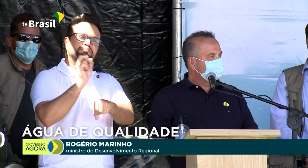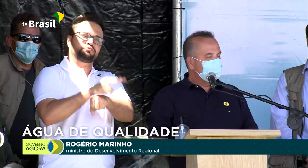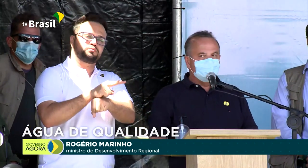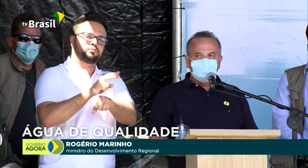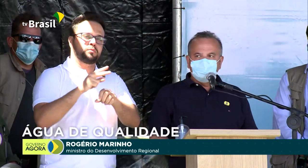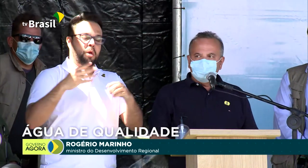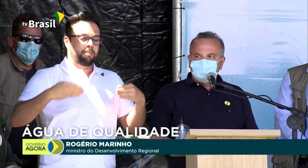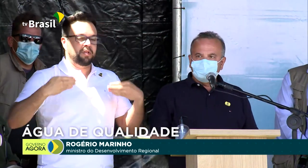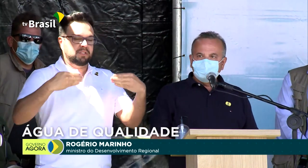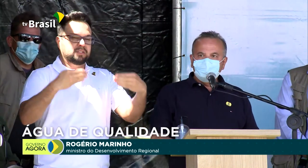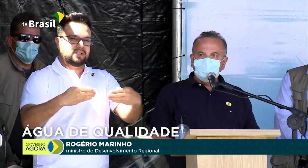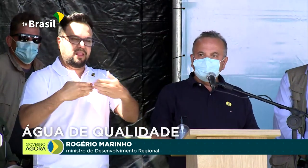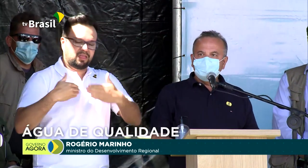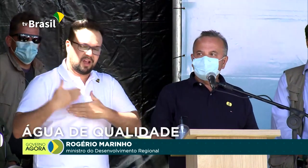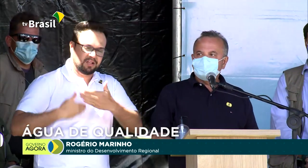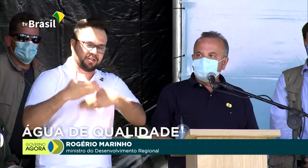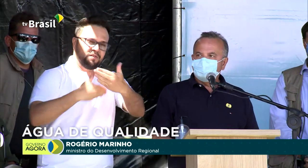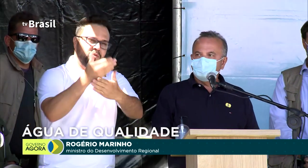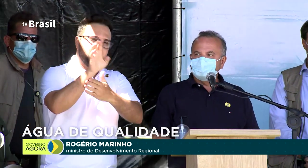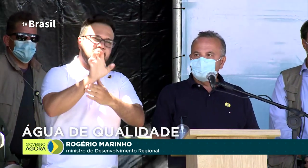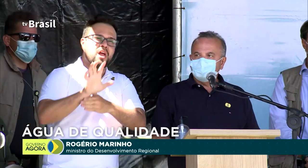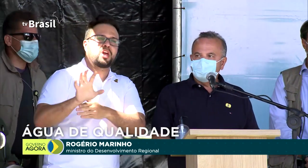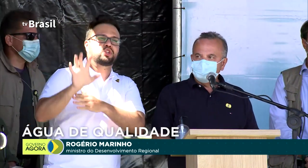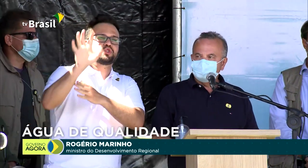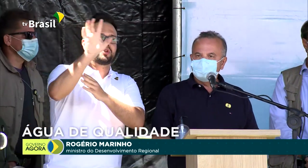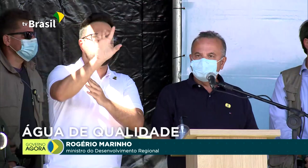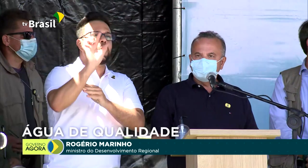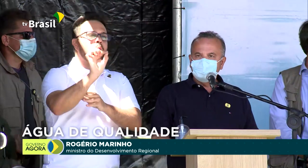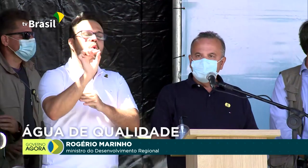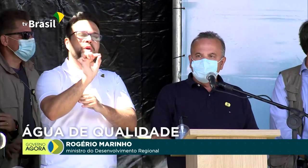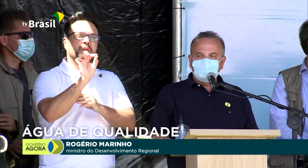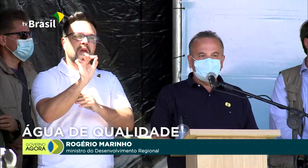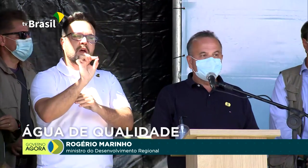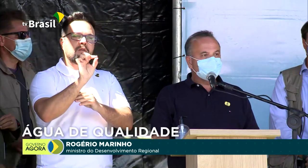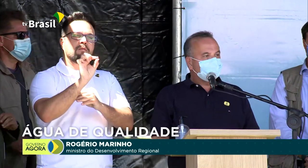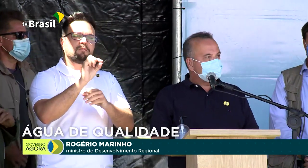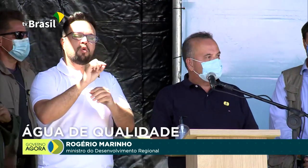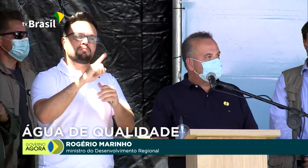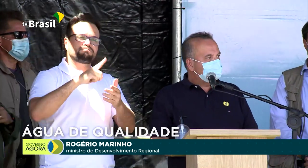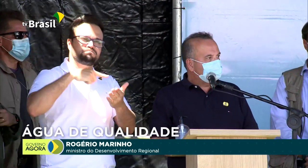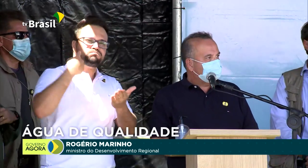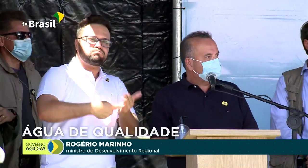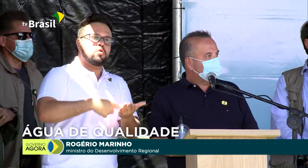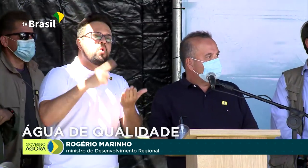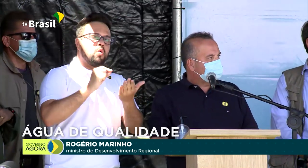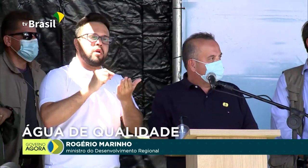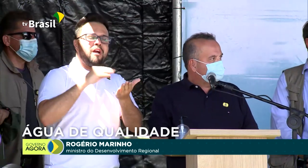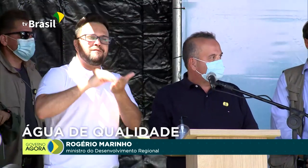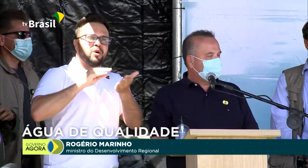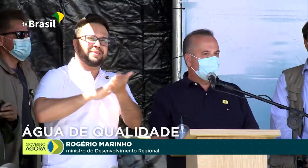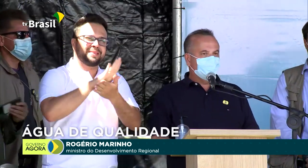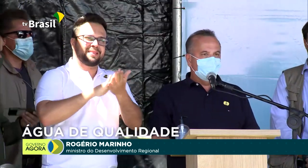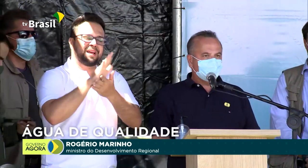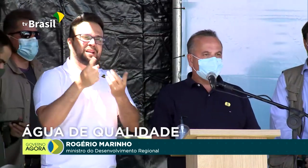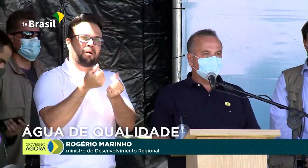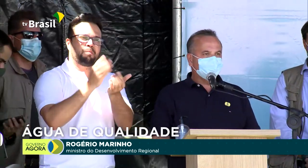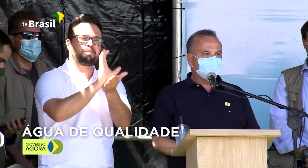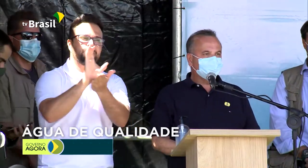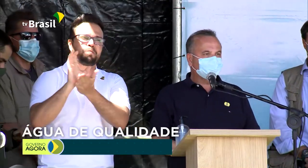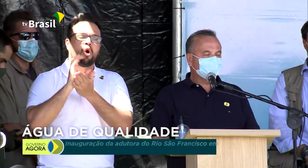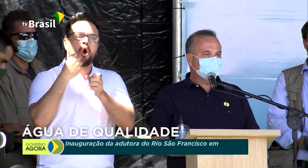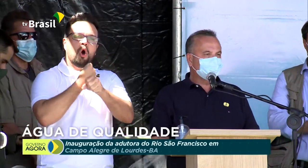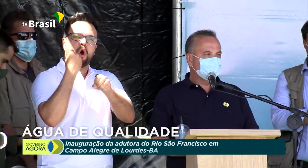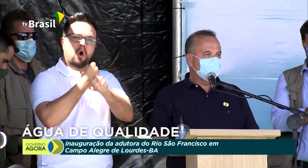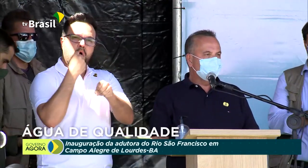foi de não deixar a faltar recursos para que as obras hídricas importantes para o nordeste,